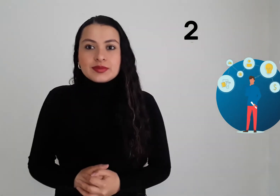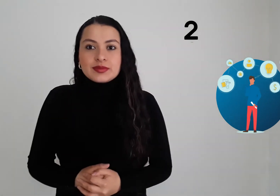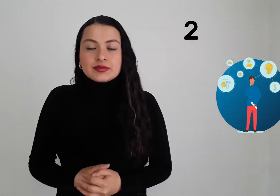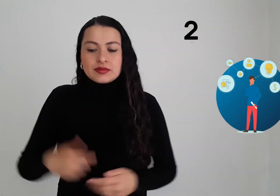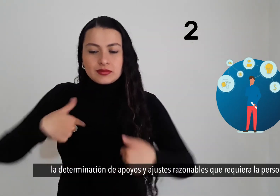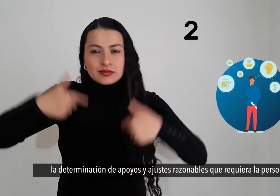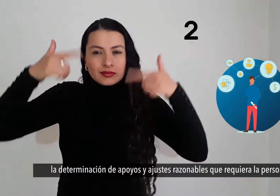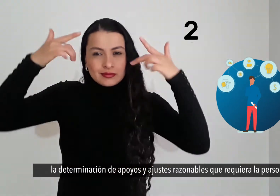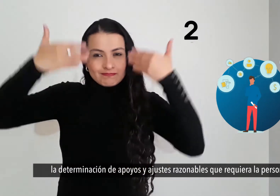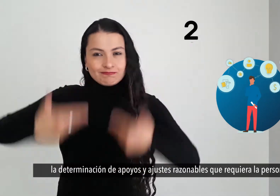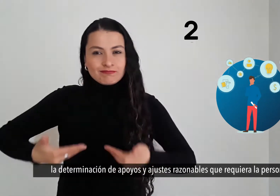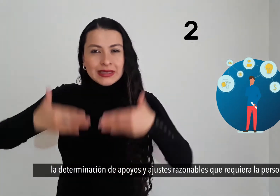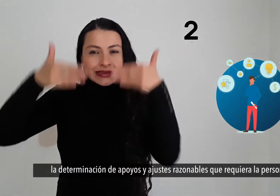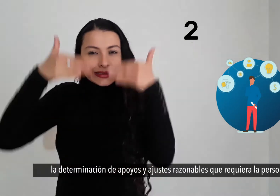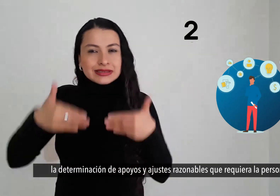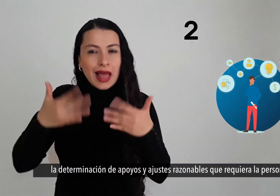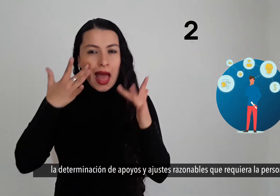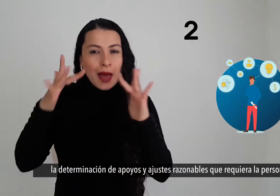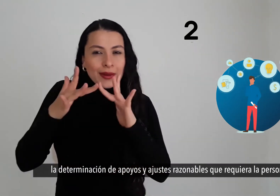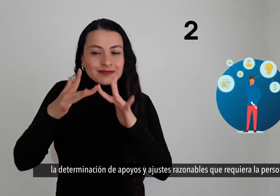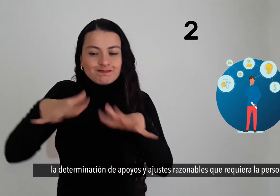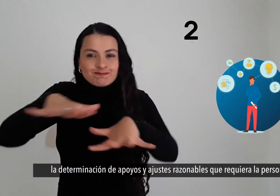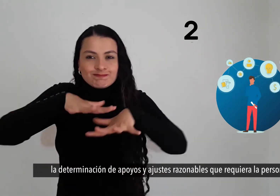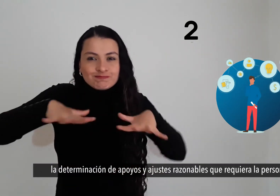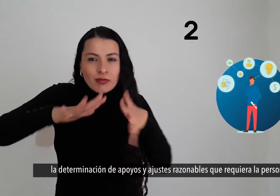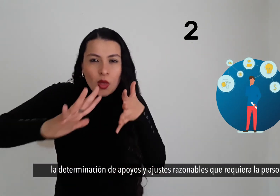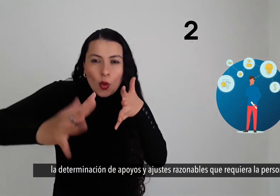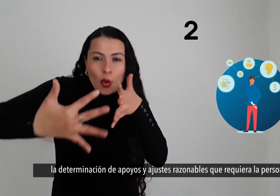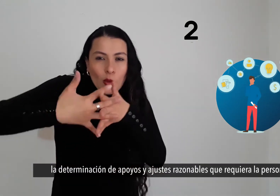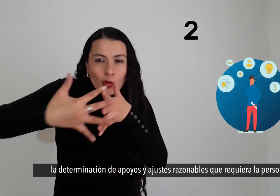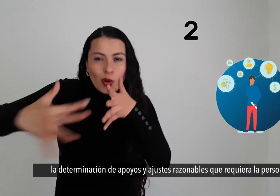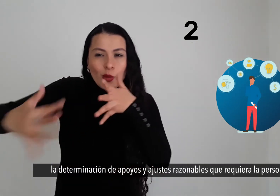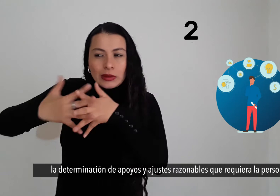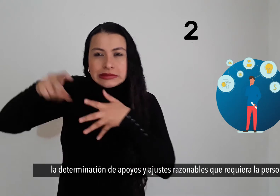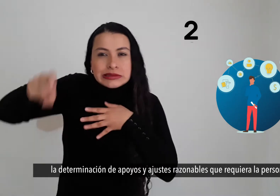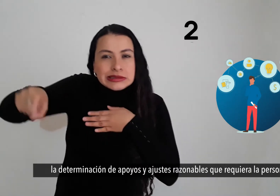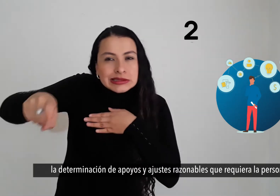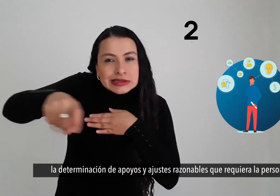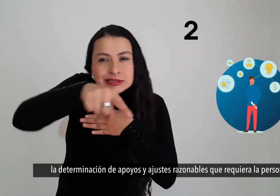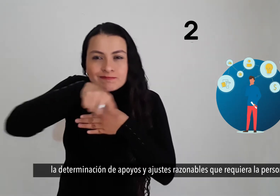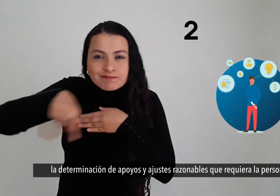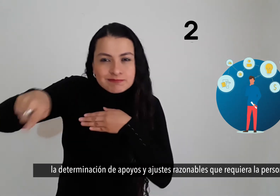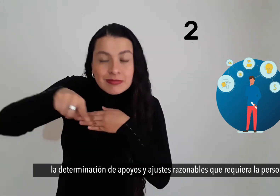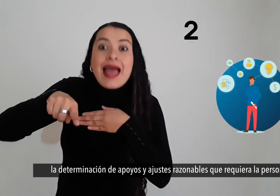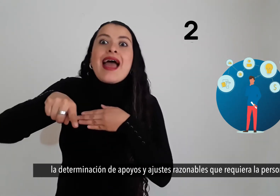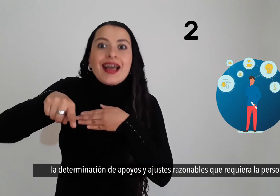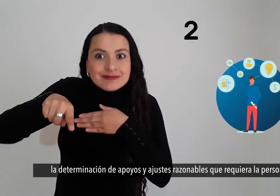La determinación de apoyos y ajustes razonables que requiera la persona